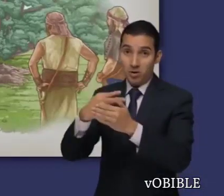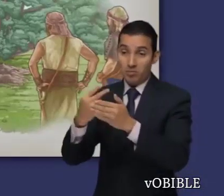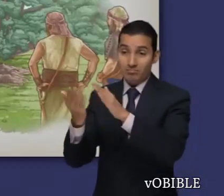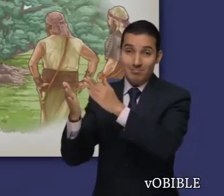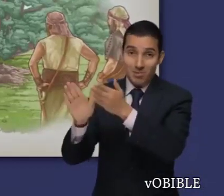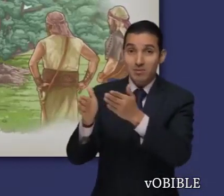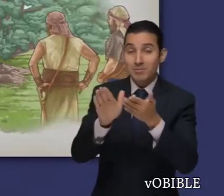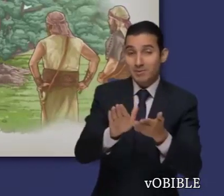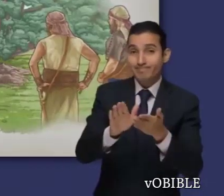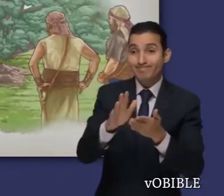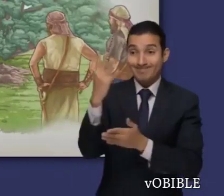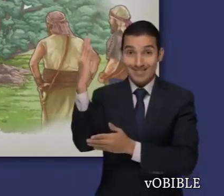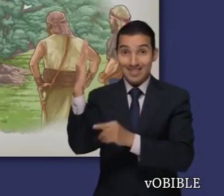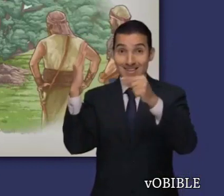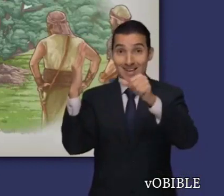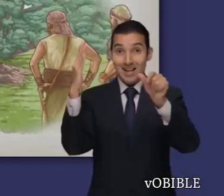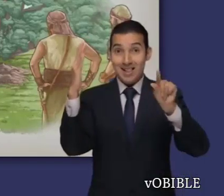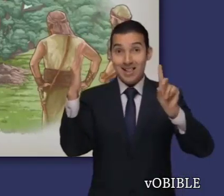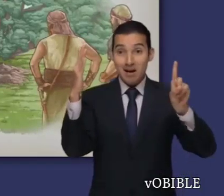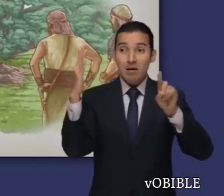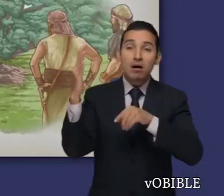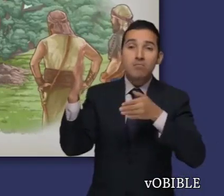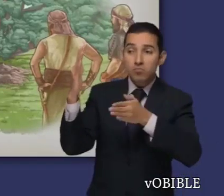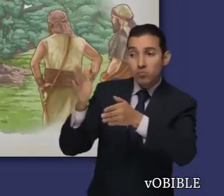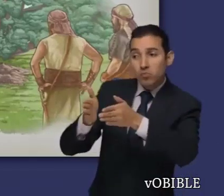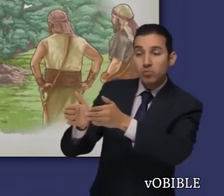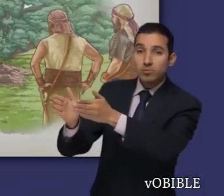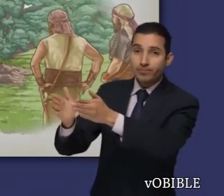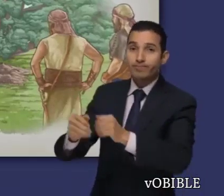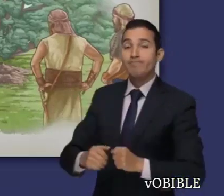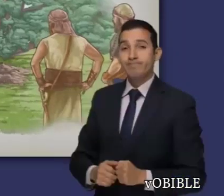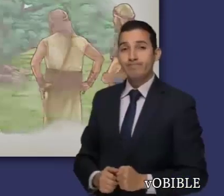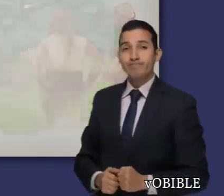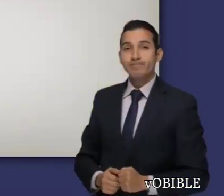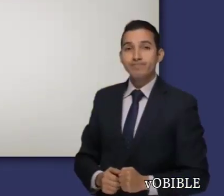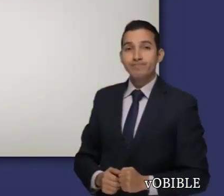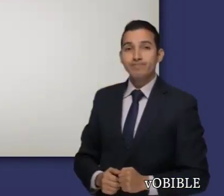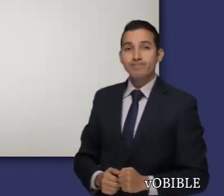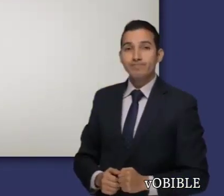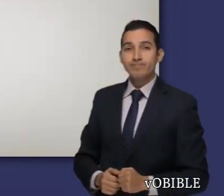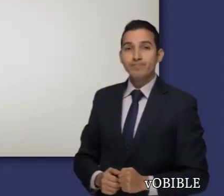hijos. Los entierran debajo de un árbol, un tamarisco que había en Jabez Galad.